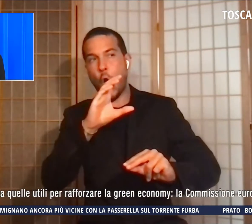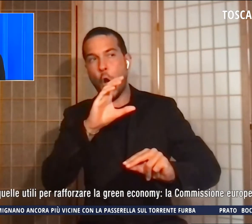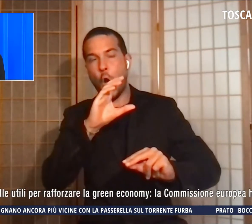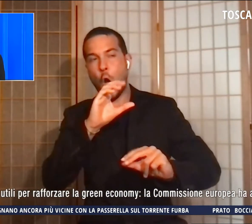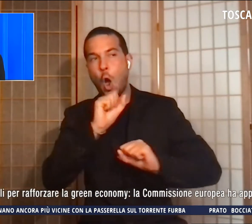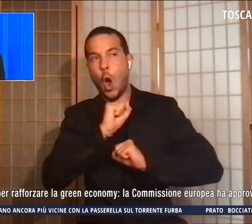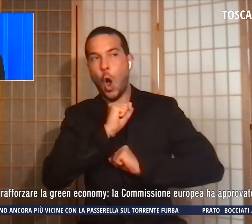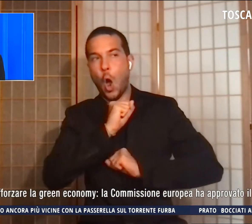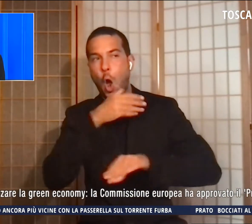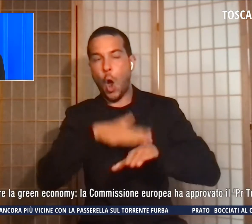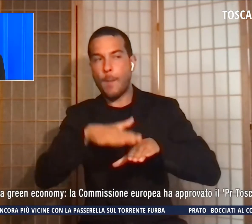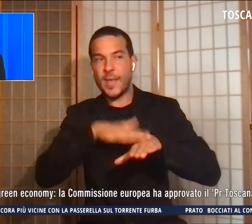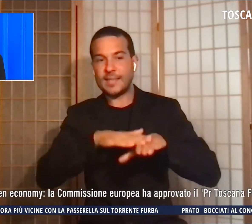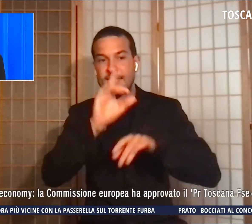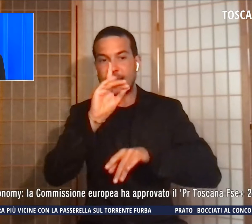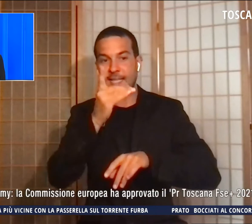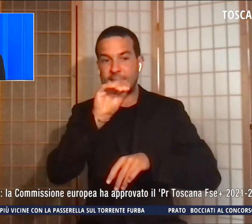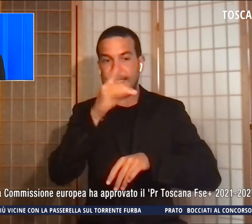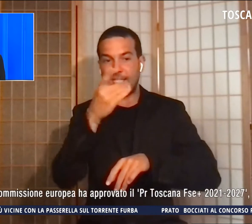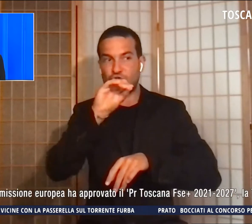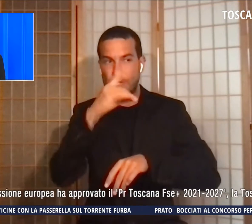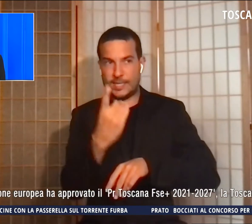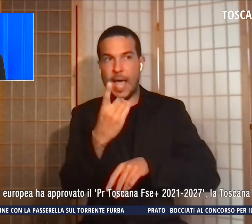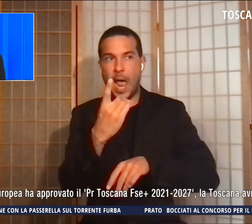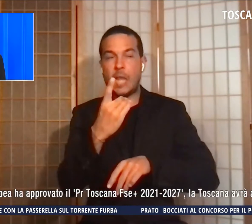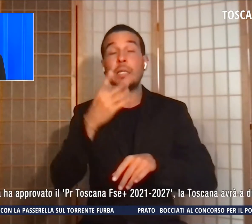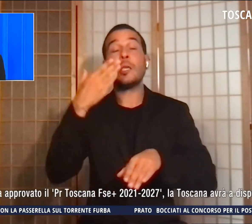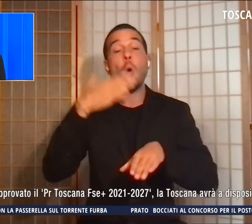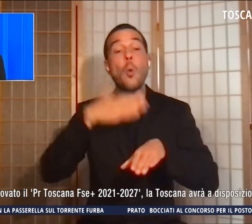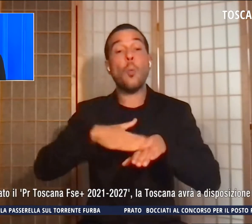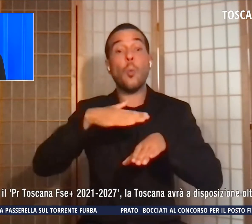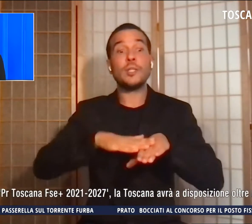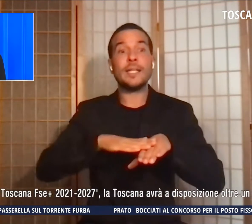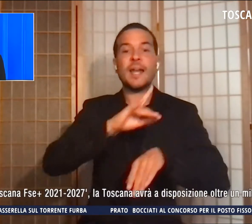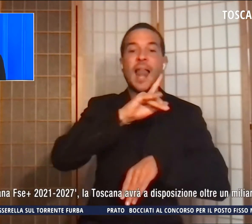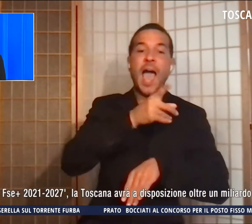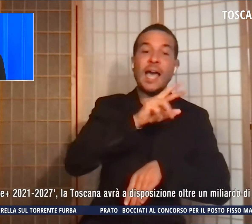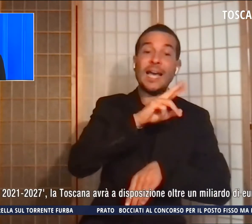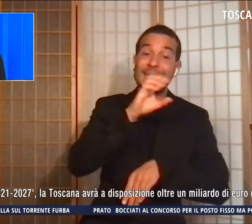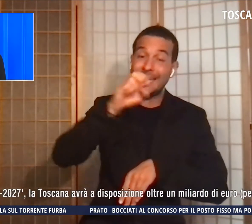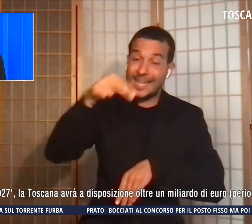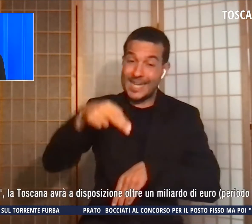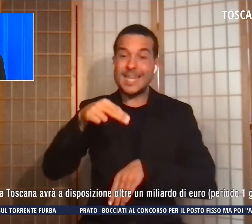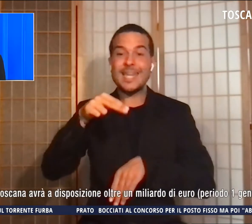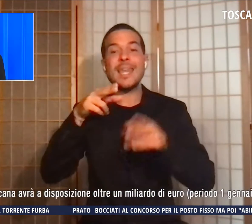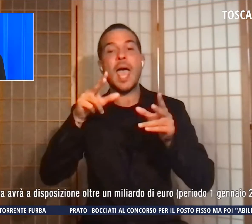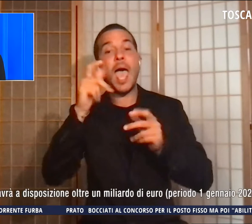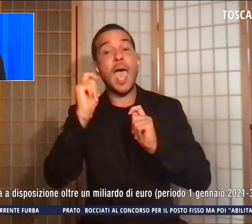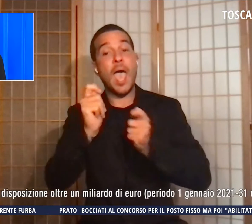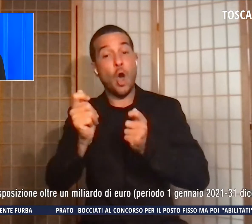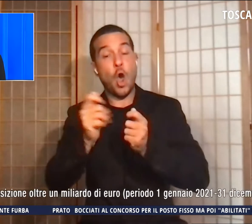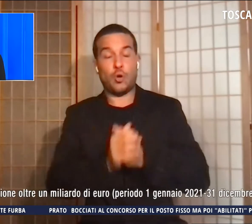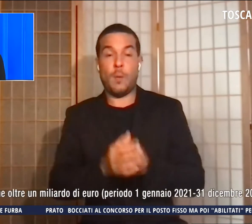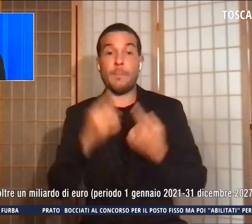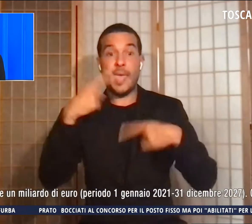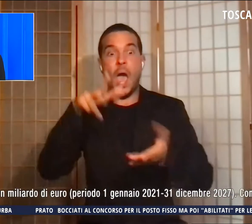rafforzare la green economy. La Commissione europea ha approvato il PR Toscana FSE